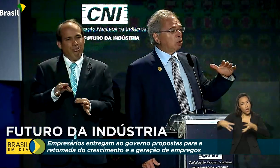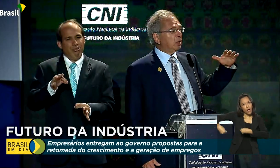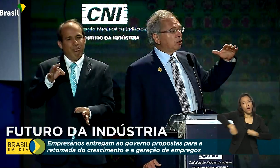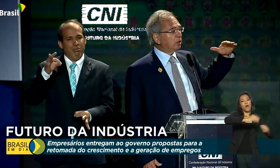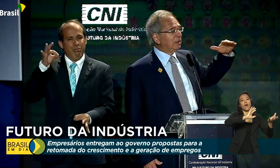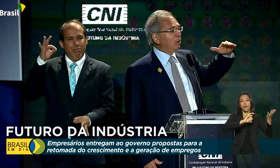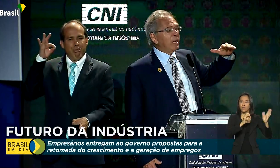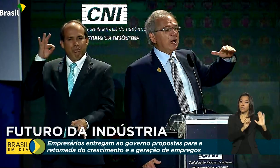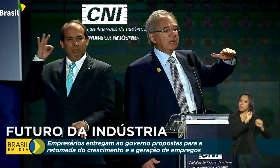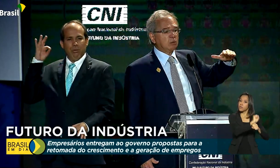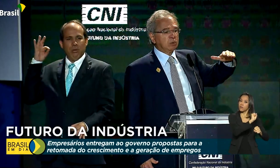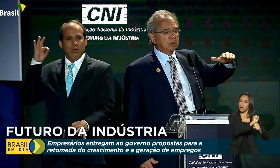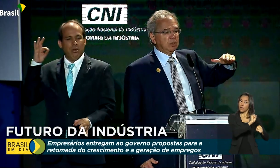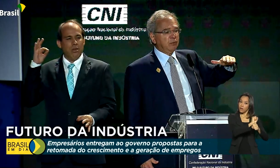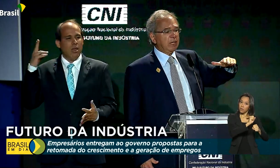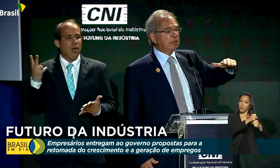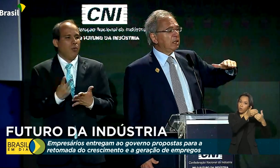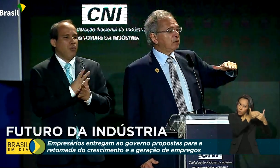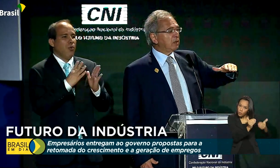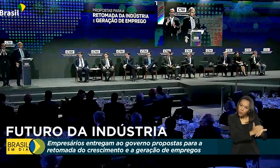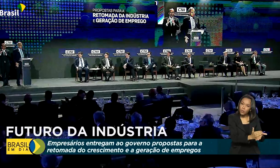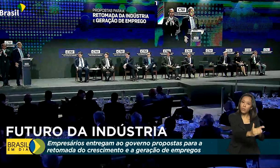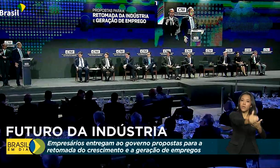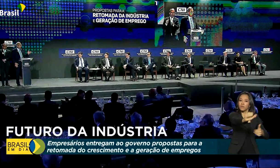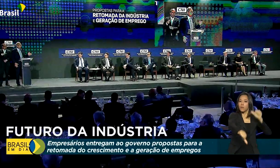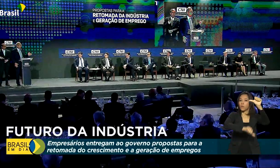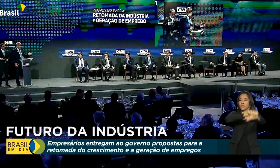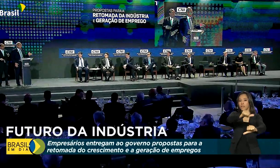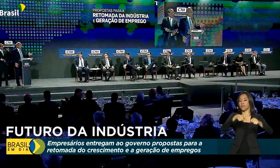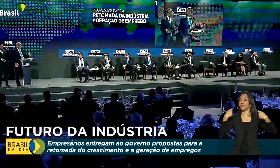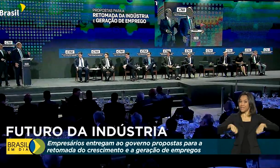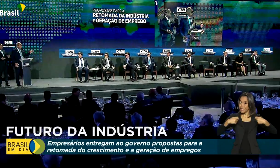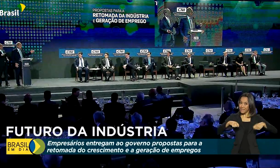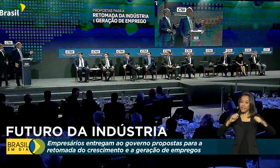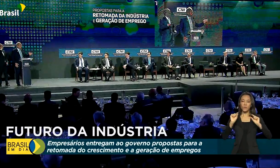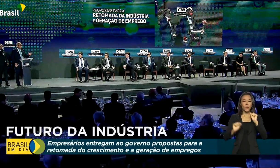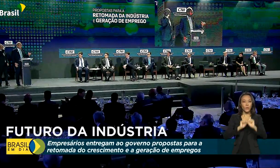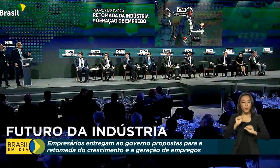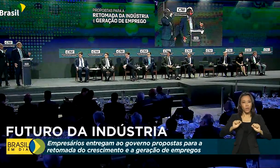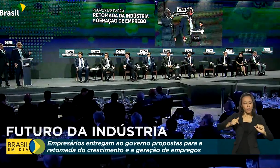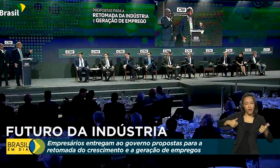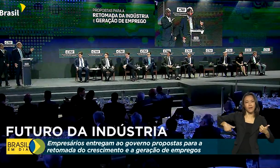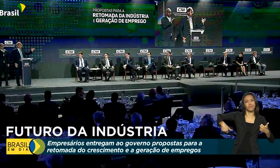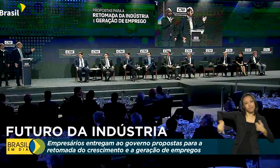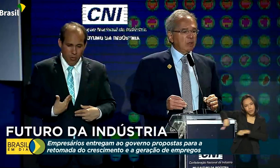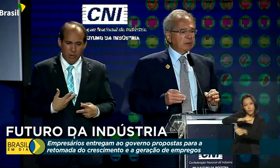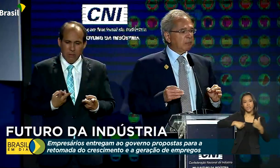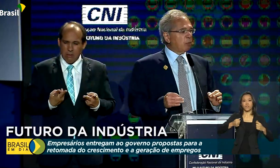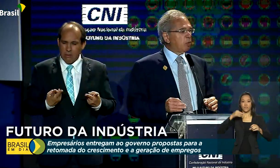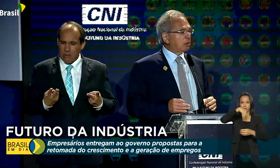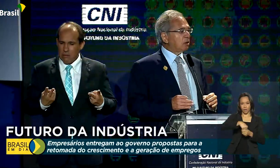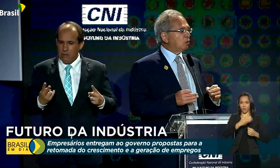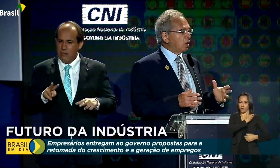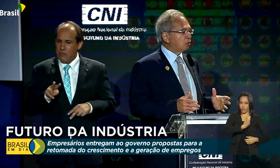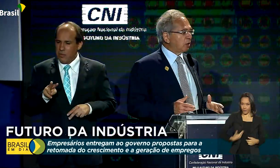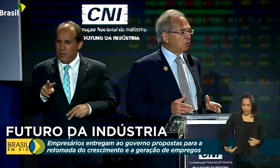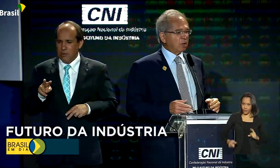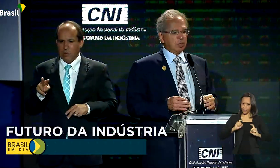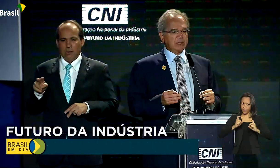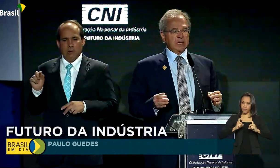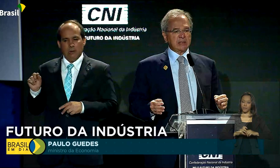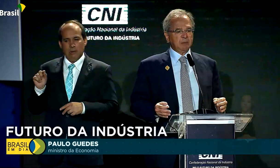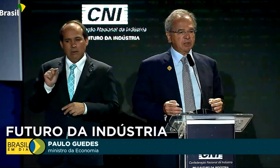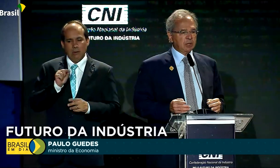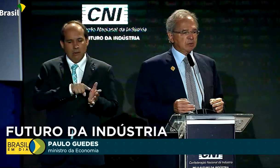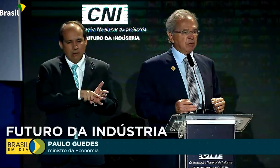para a retomada. Disse também que é necessária uma transformação do Estado brasileiro. A nossa proposta e o nosso